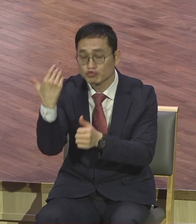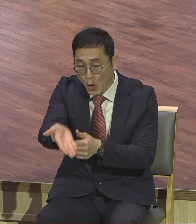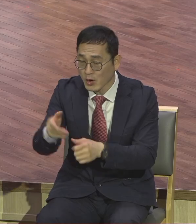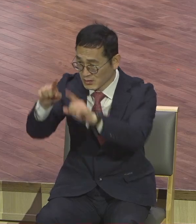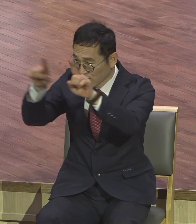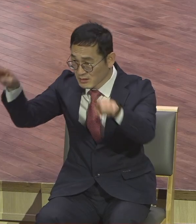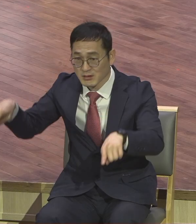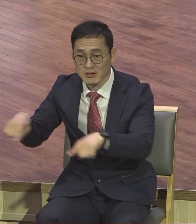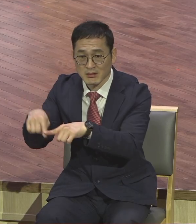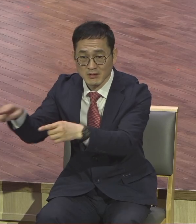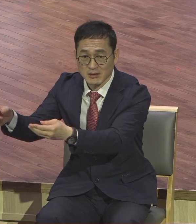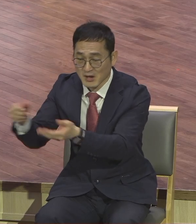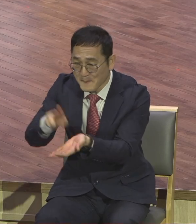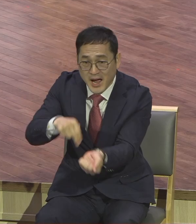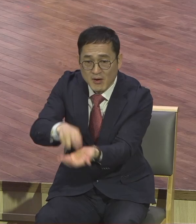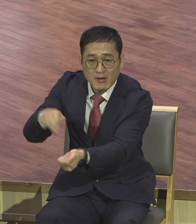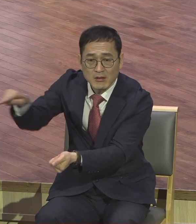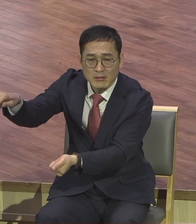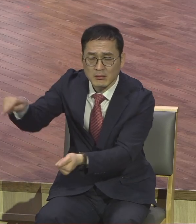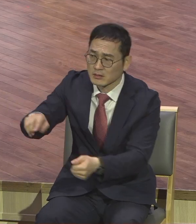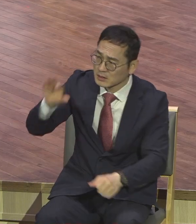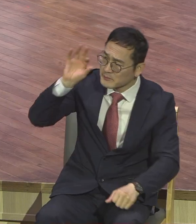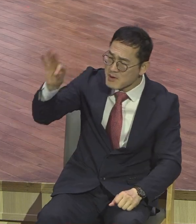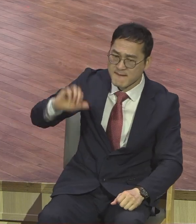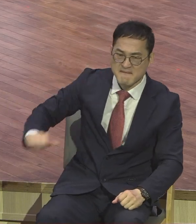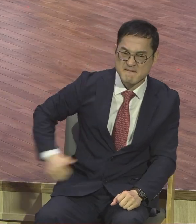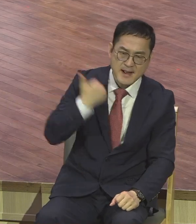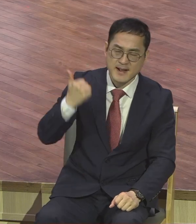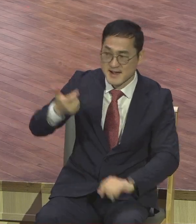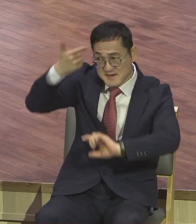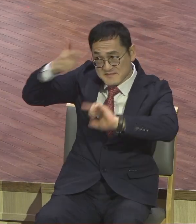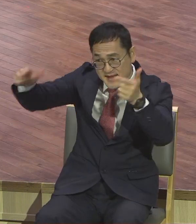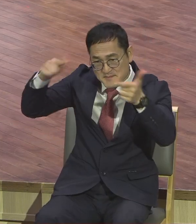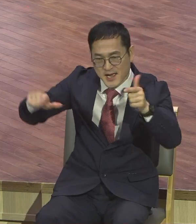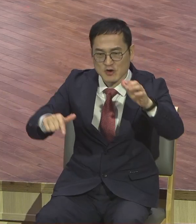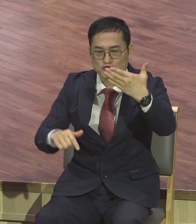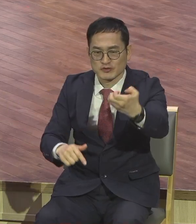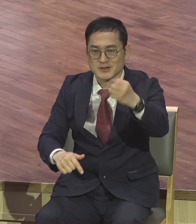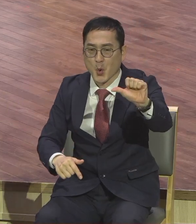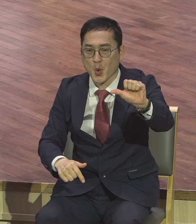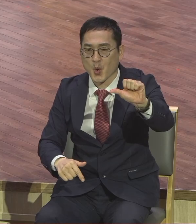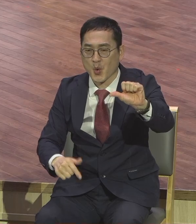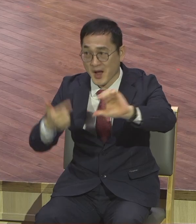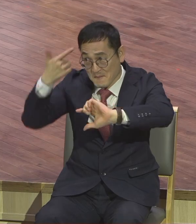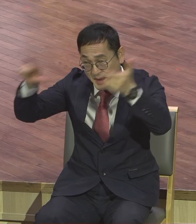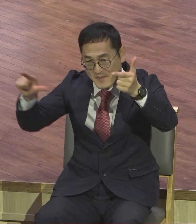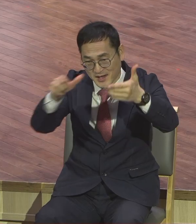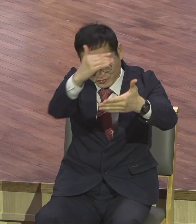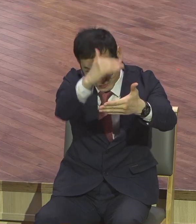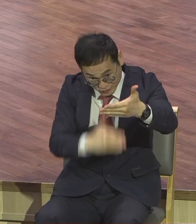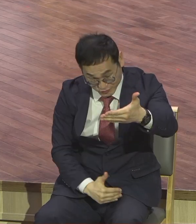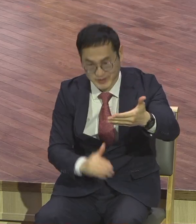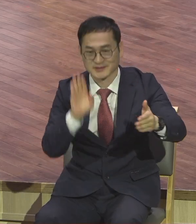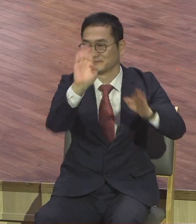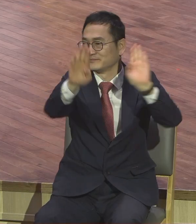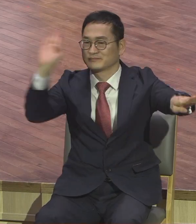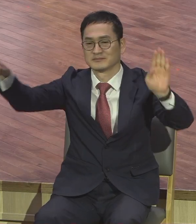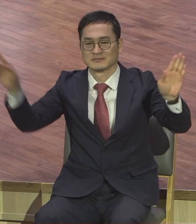시작을 한 것이 그 도화선이 돼가지고 종교 개혁까지 나왔어요. 마틴 루터가 종교 개혁까지 생각도 못했어요.